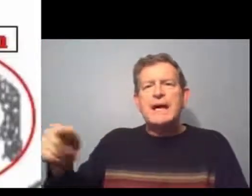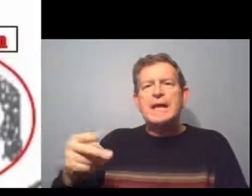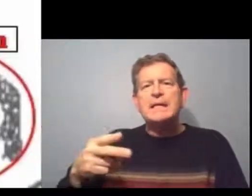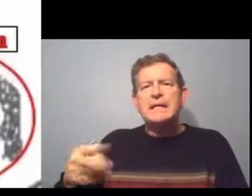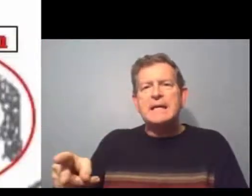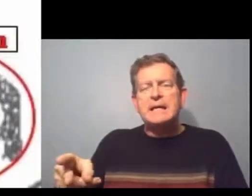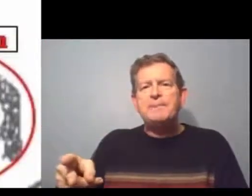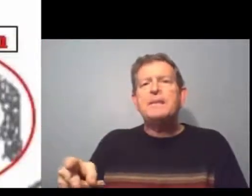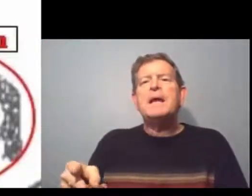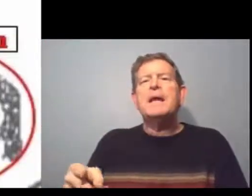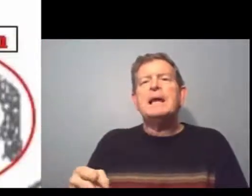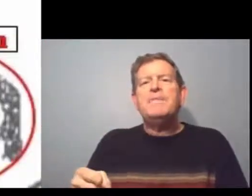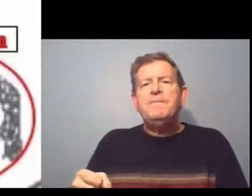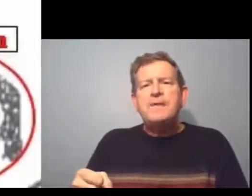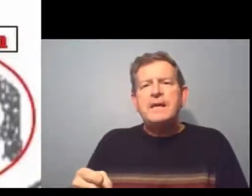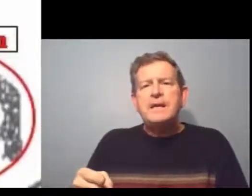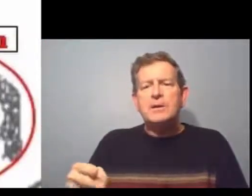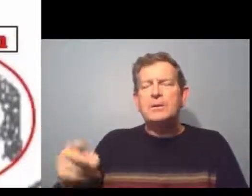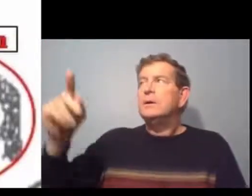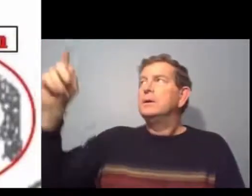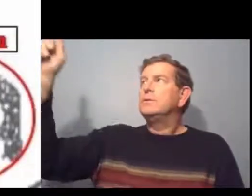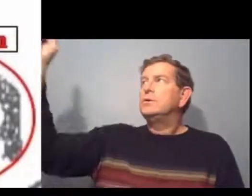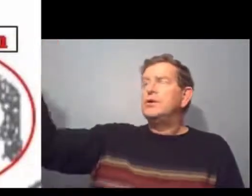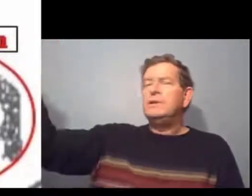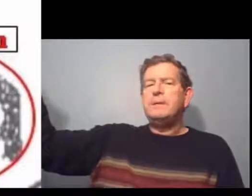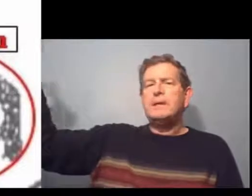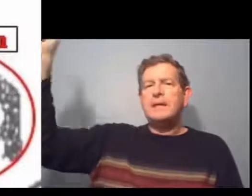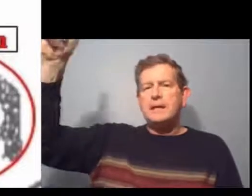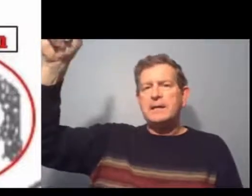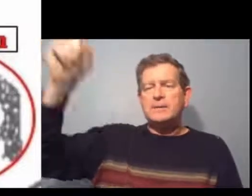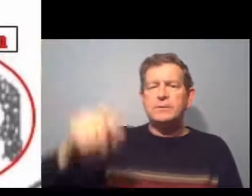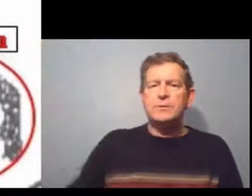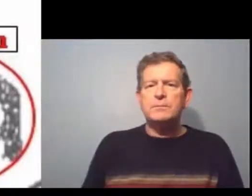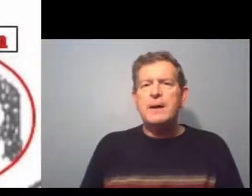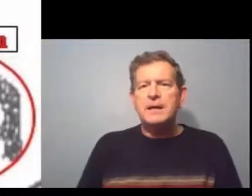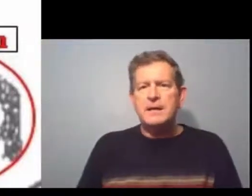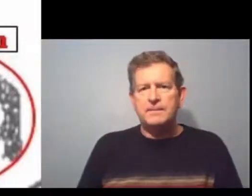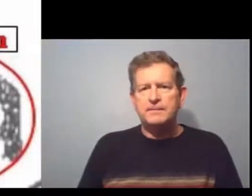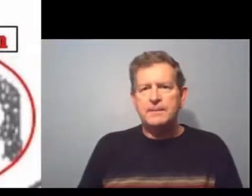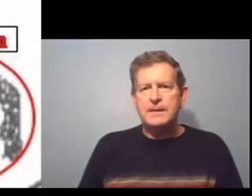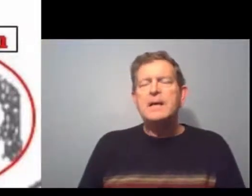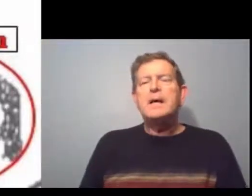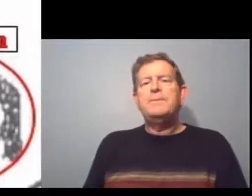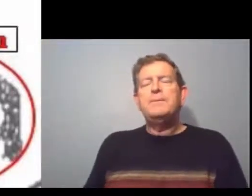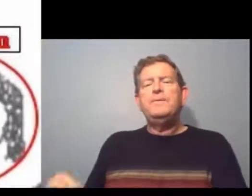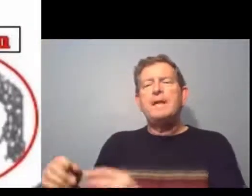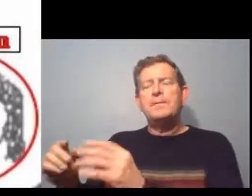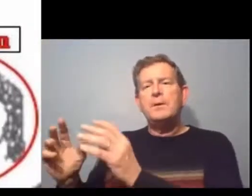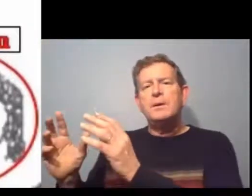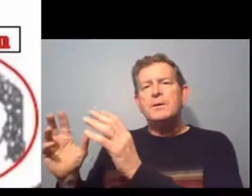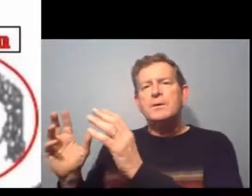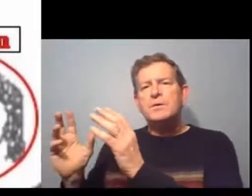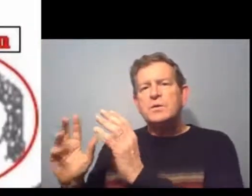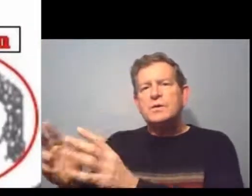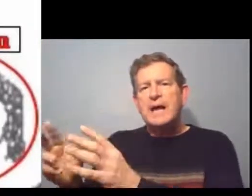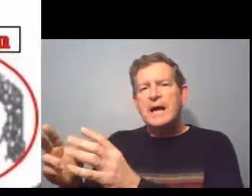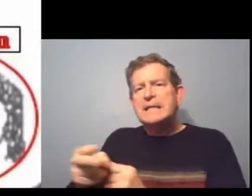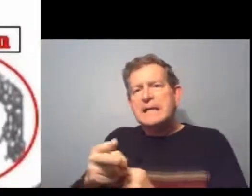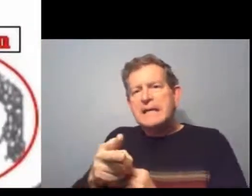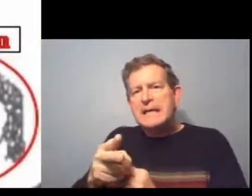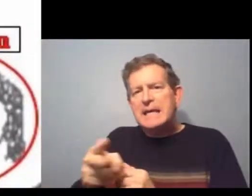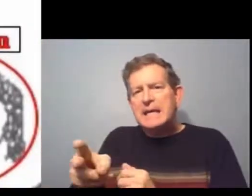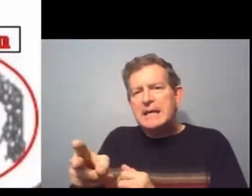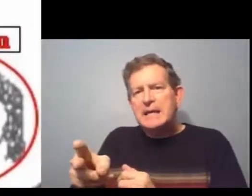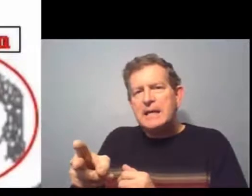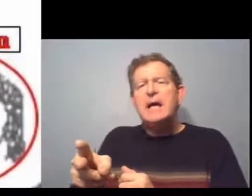Suzanne est la fille de Jim et de Marie. Et puis, finalement, Suzanne